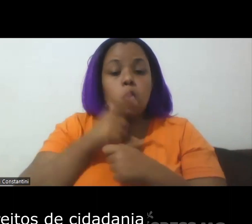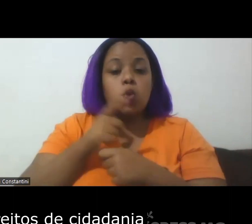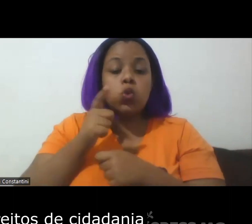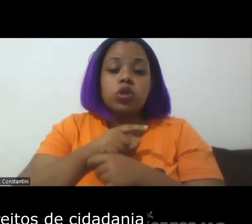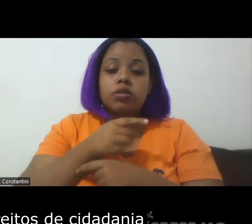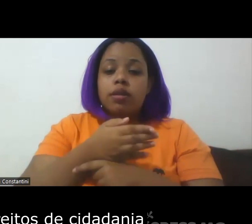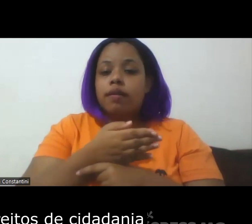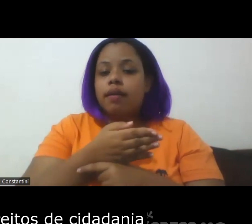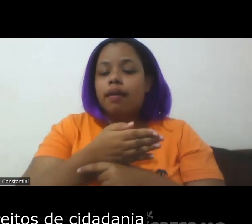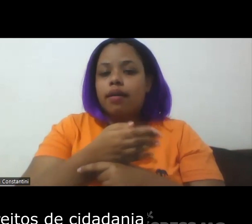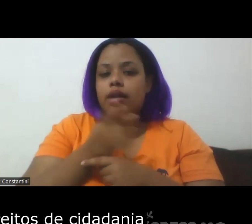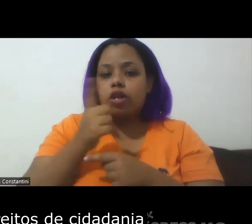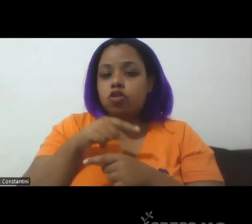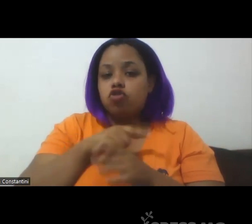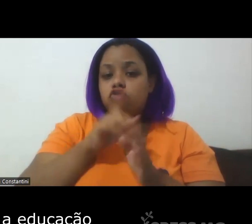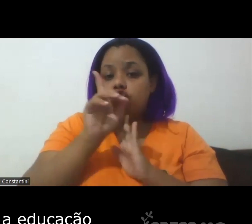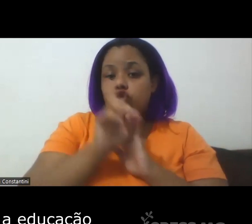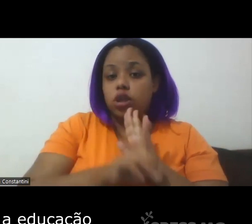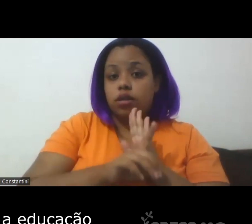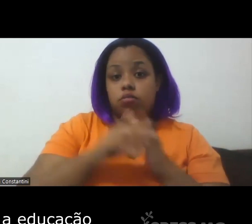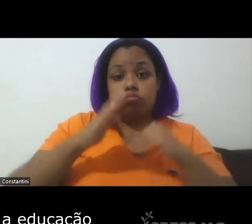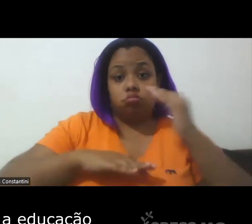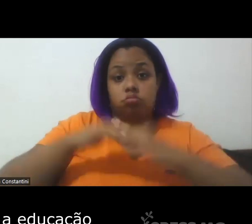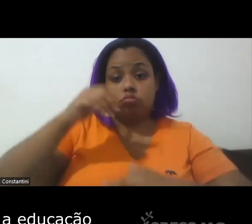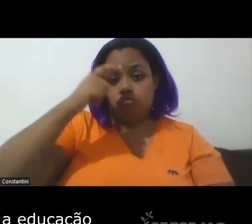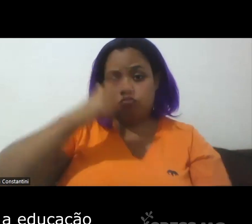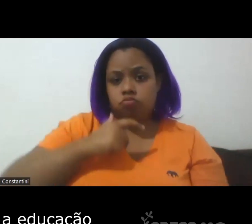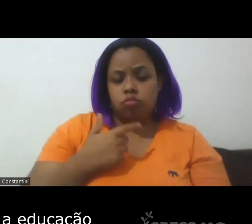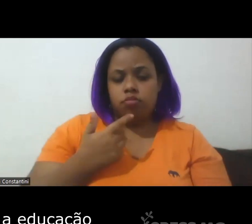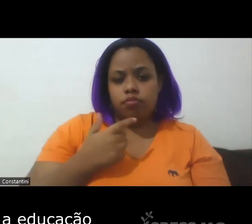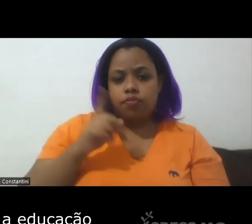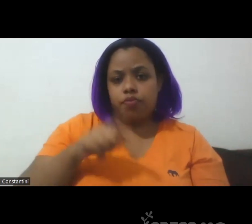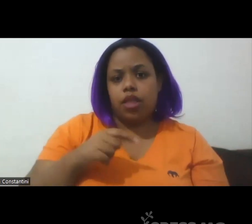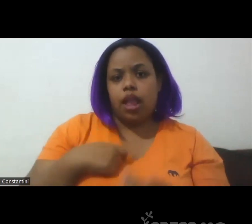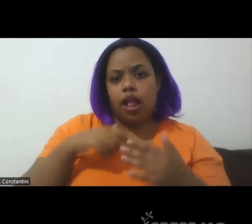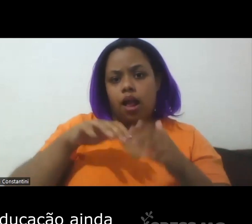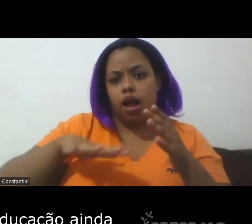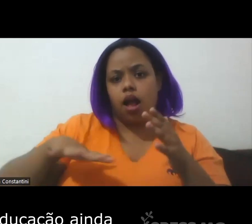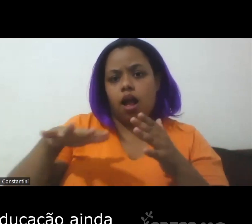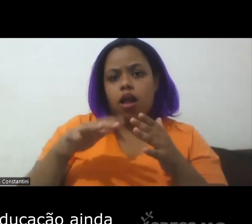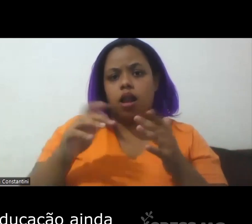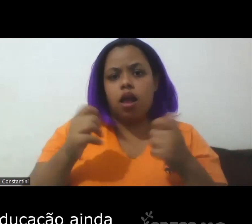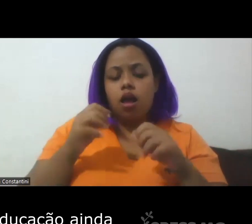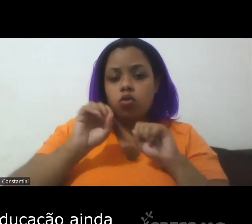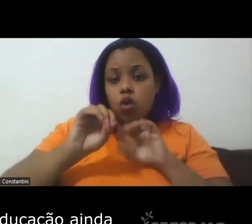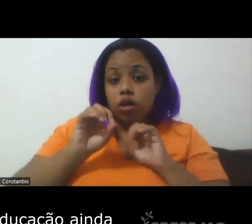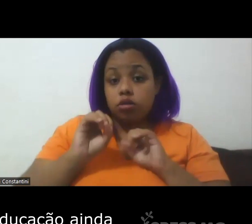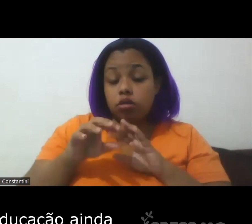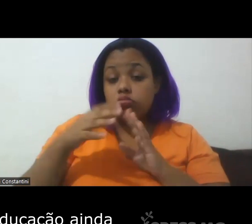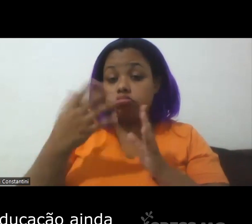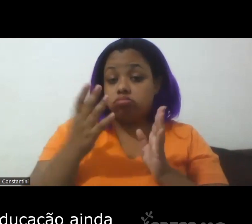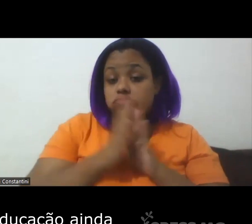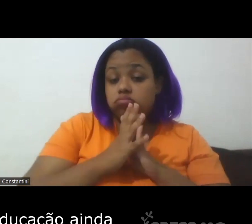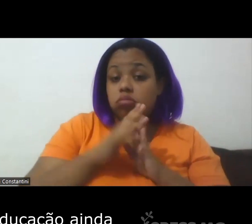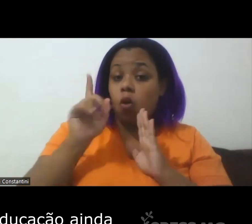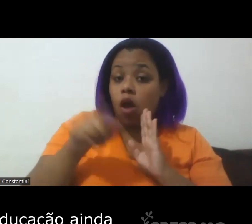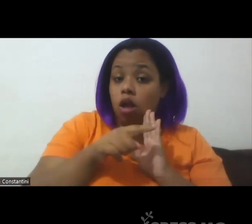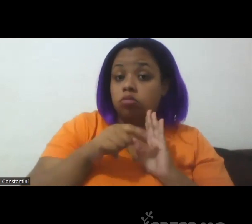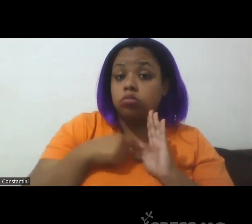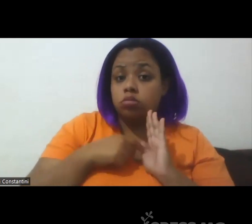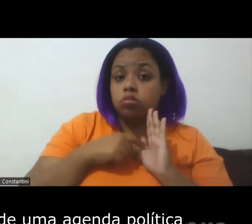chamados direitos de cidadania, dentre os quais a educação. Então, o direito à educação ainda é